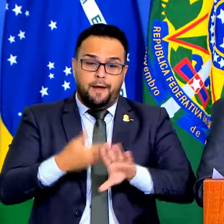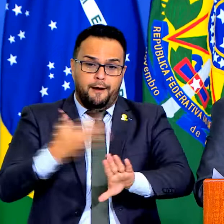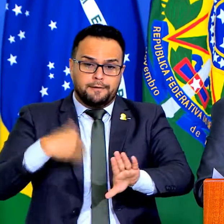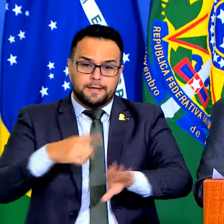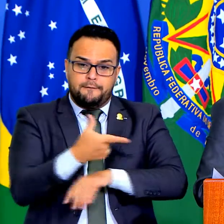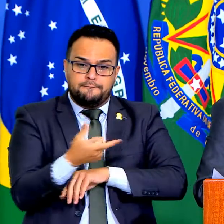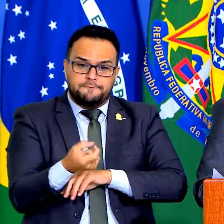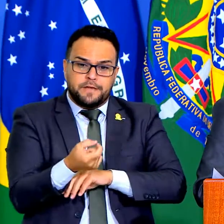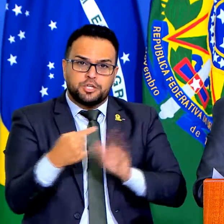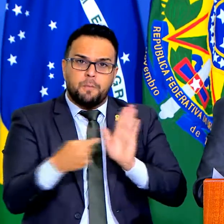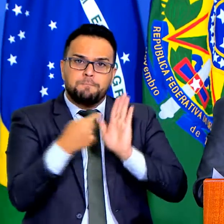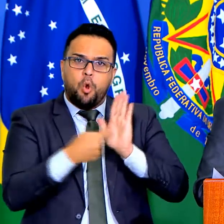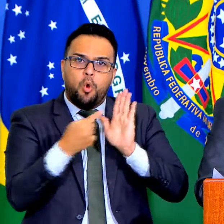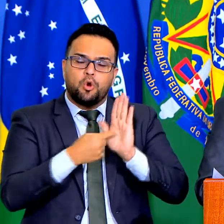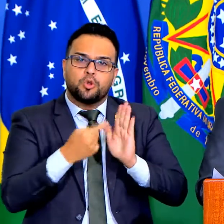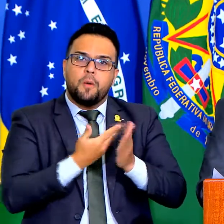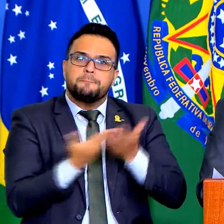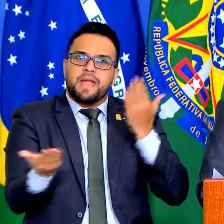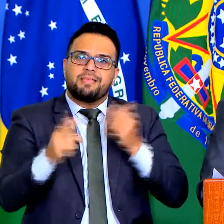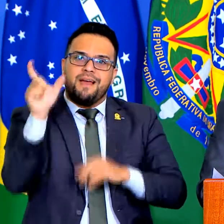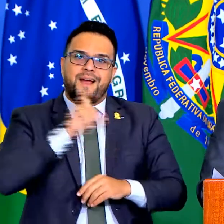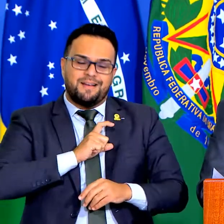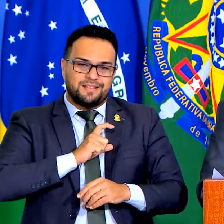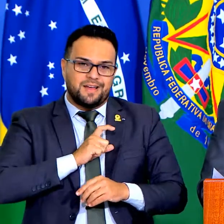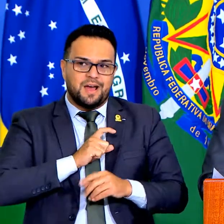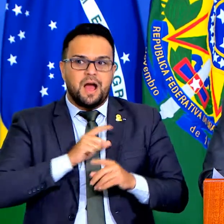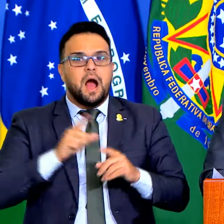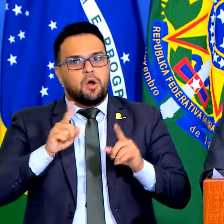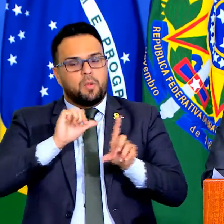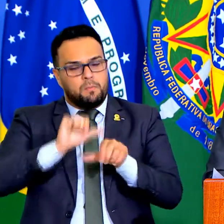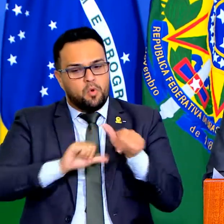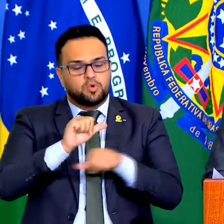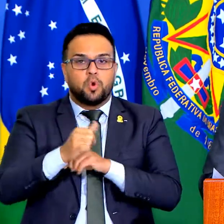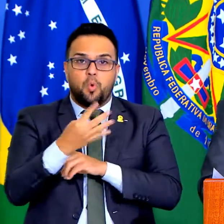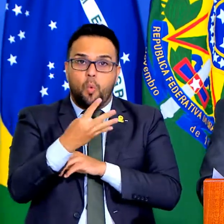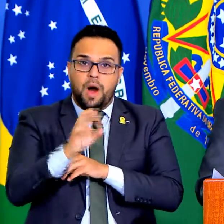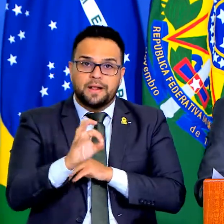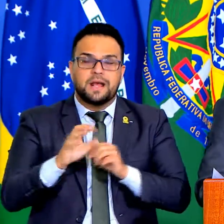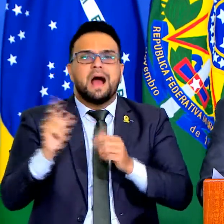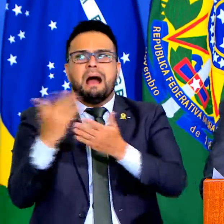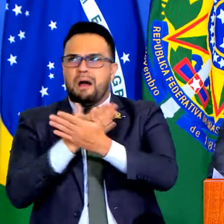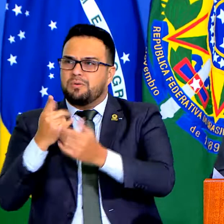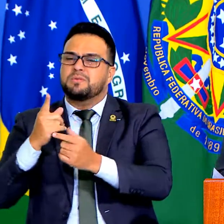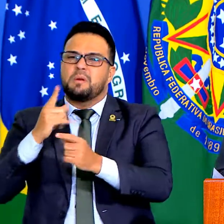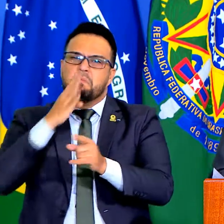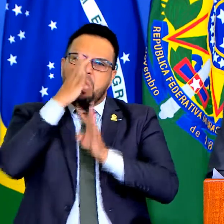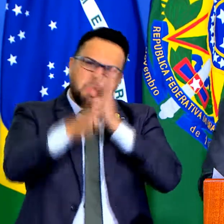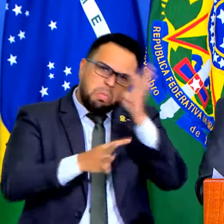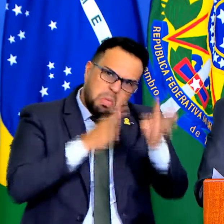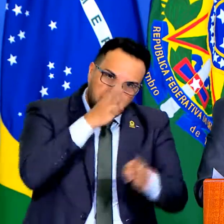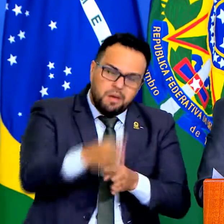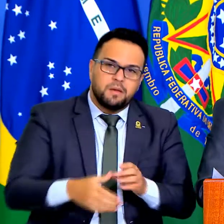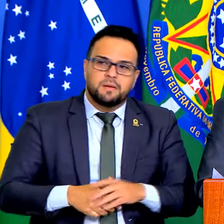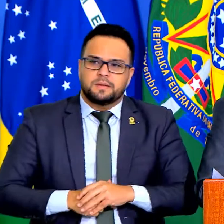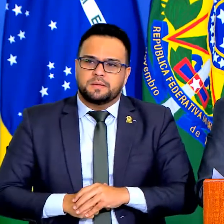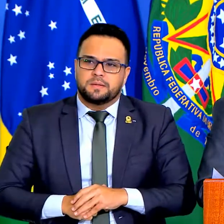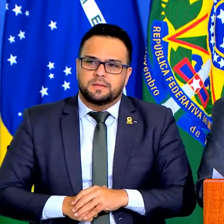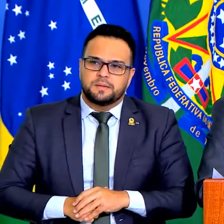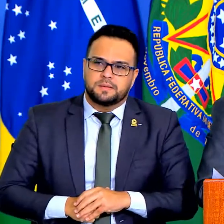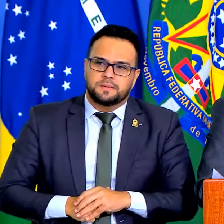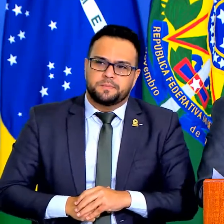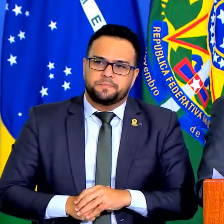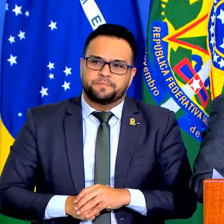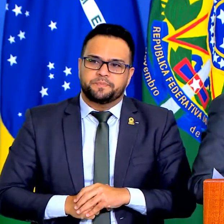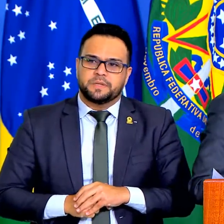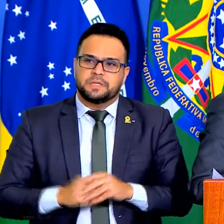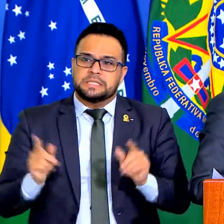conseguimos com o apoio do congresso passar para 40. Alguns criticavam, mas uma simples viagem na Rio Santos, que ainda